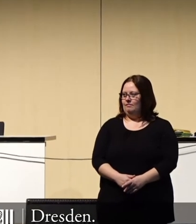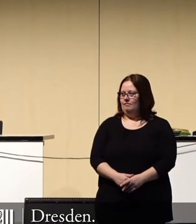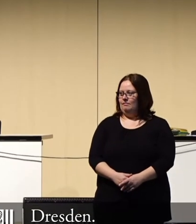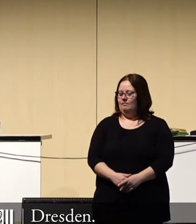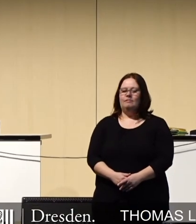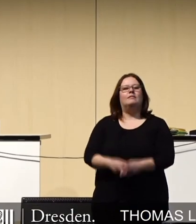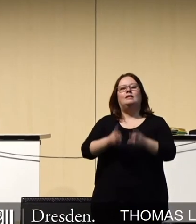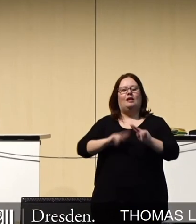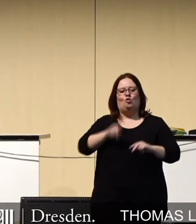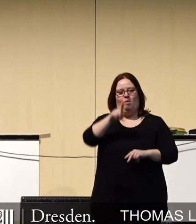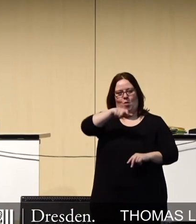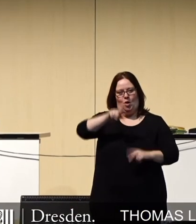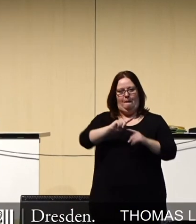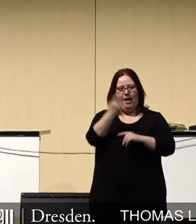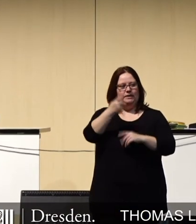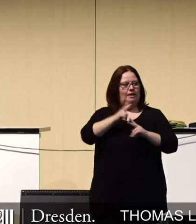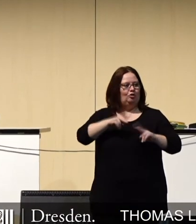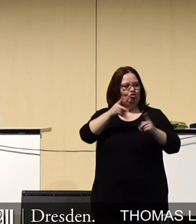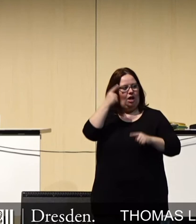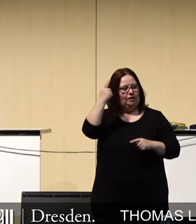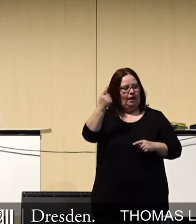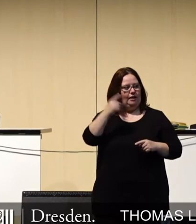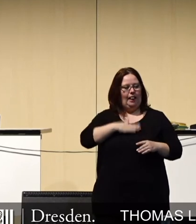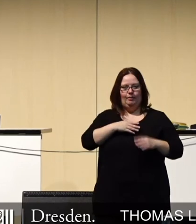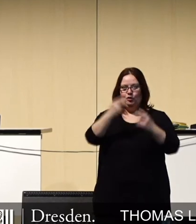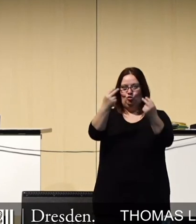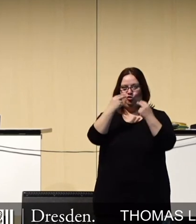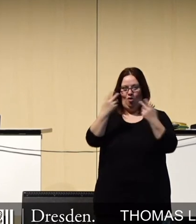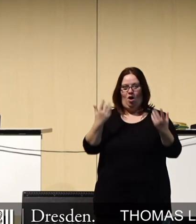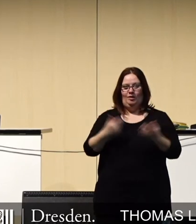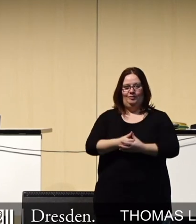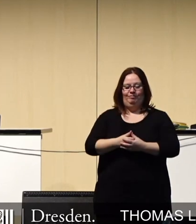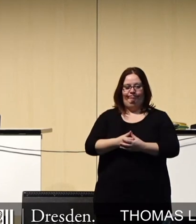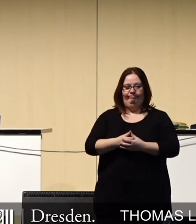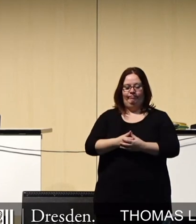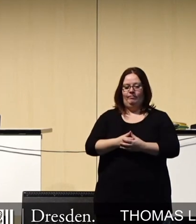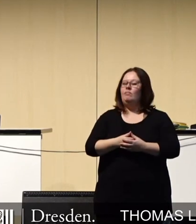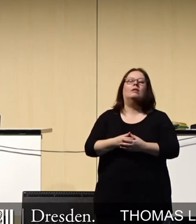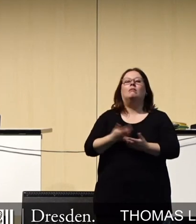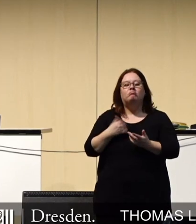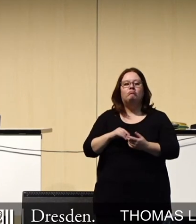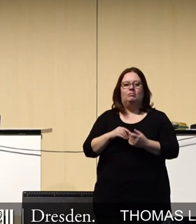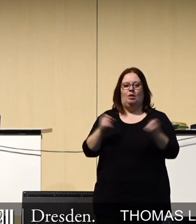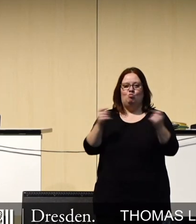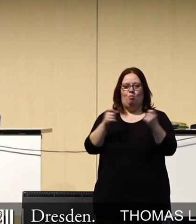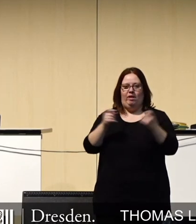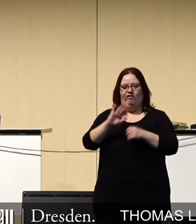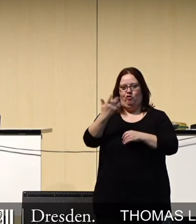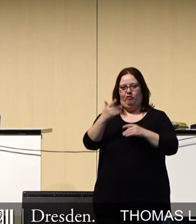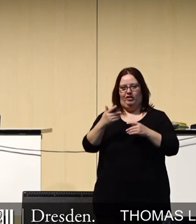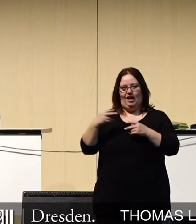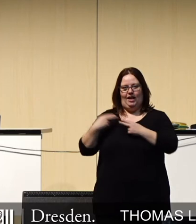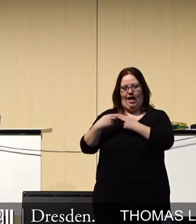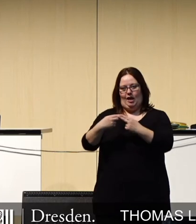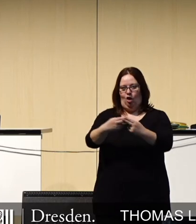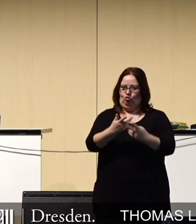Sehr geehrter Herr Oberbürgermeister, sehr geehrte Stadträte, liebe Zuschauer. Der Mobilfunk der fünften Generation wird uns in den kommenden Jahren noch sehr